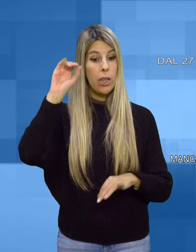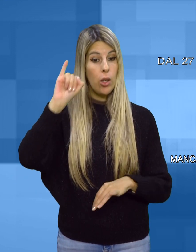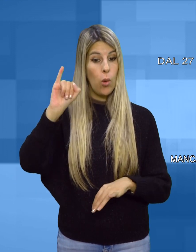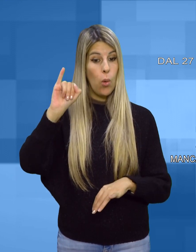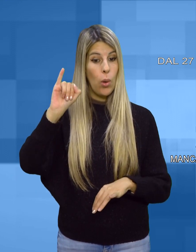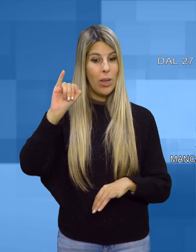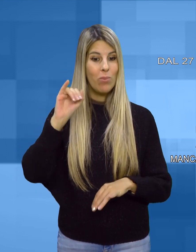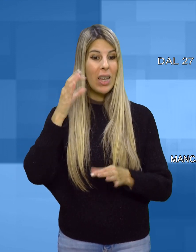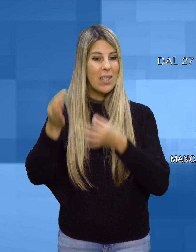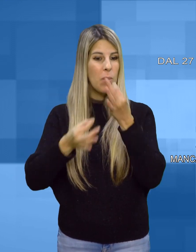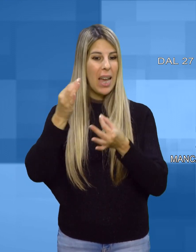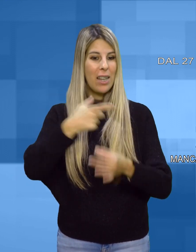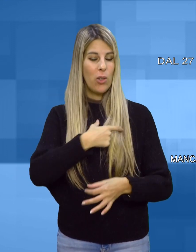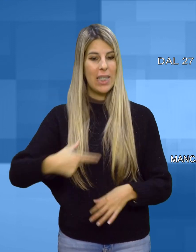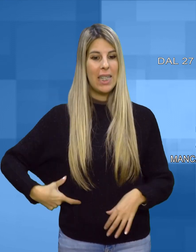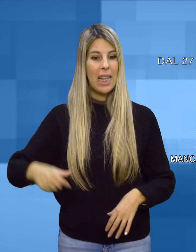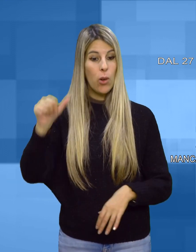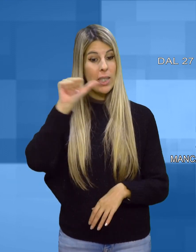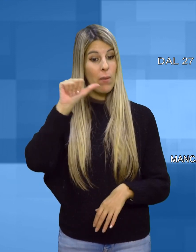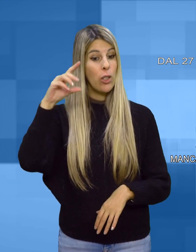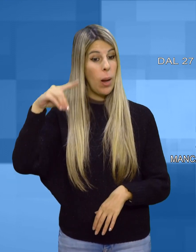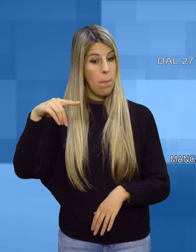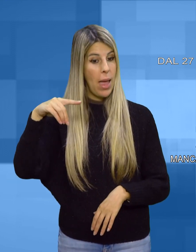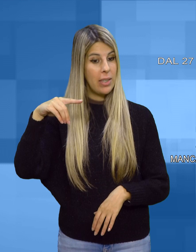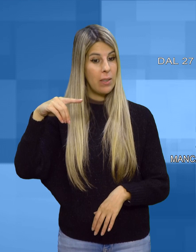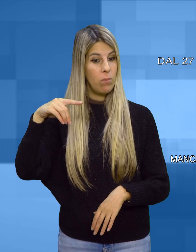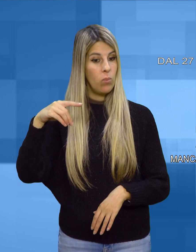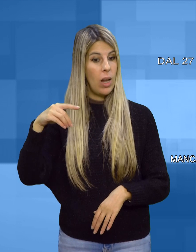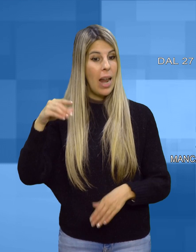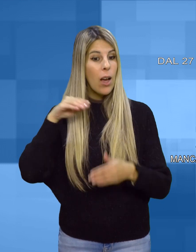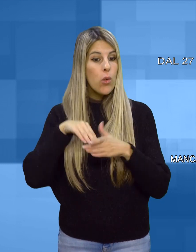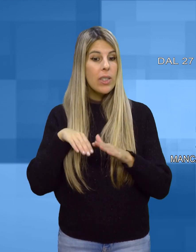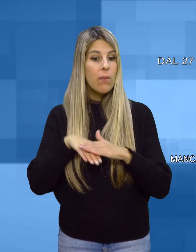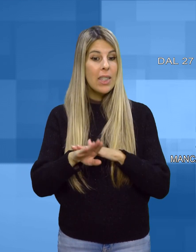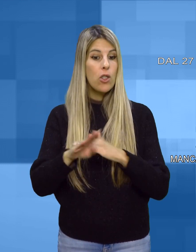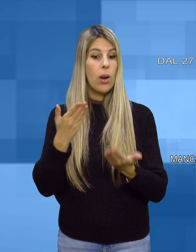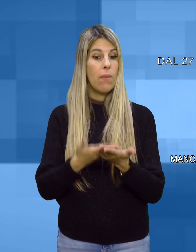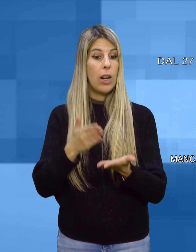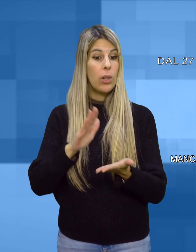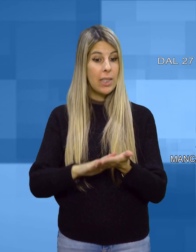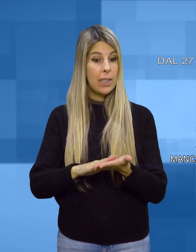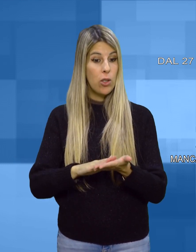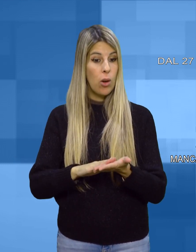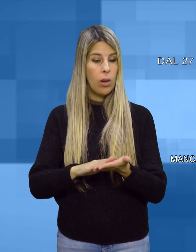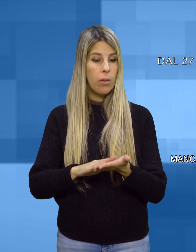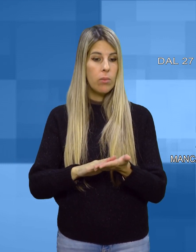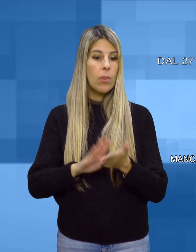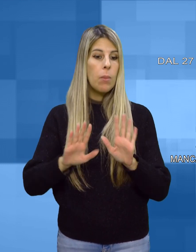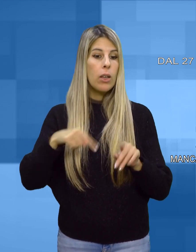sindaco Salvatore Pes Conservazione e valorizzazione, quindi, è poi l'abbandono del giacimento al suo destino